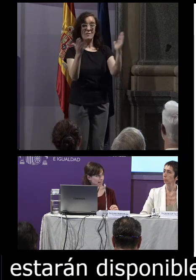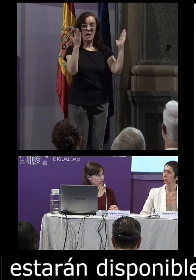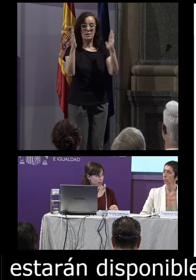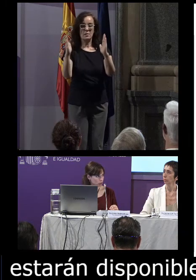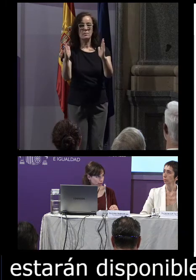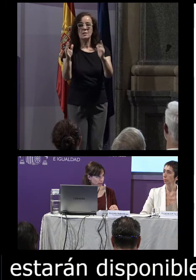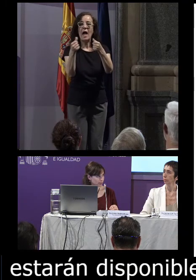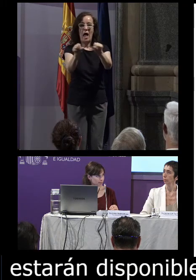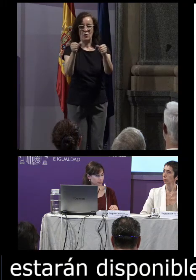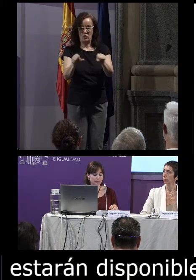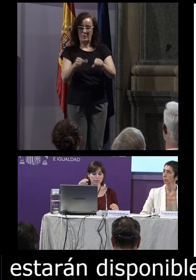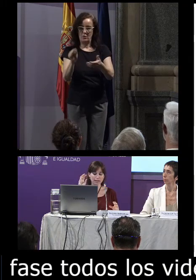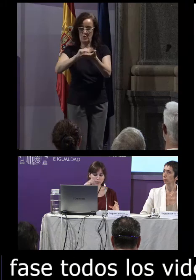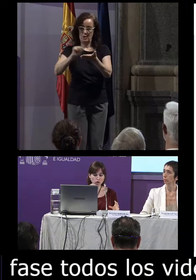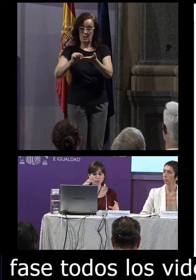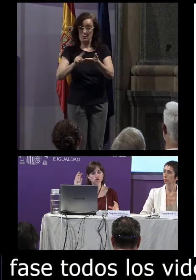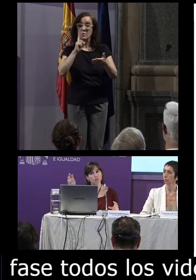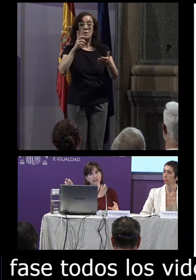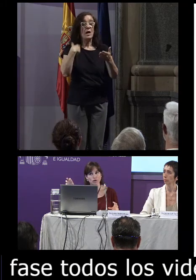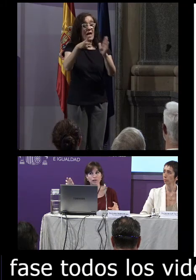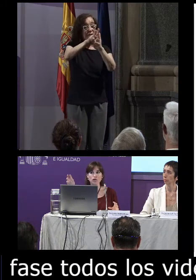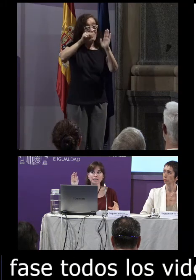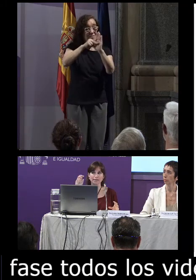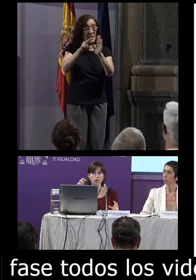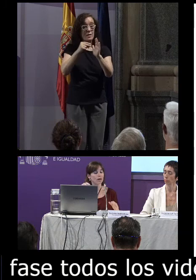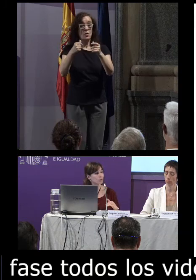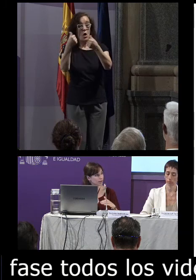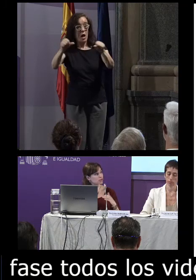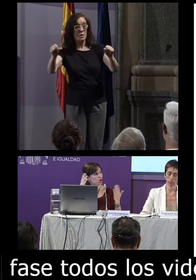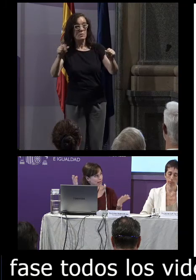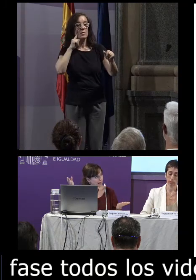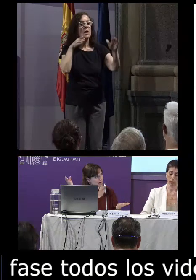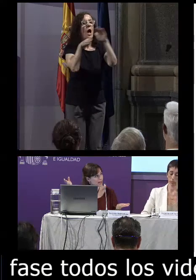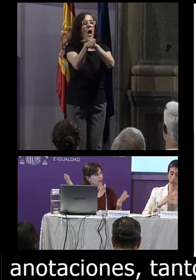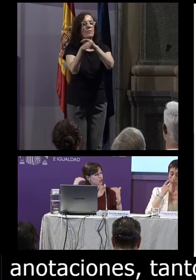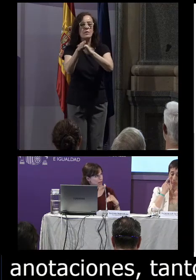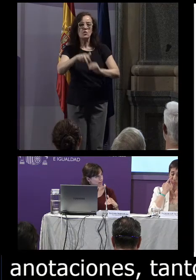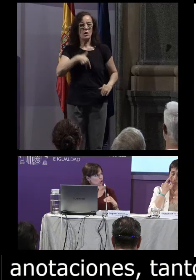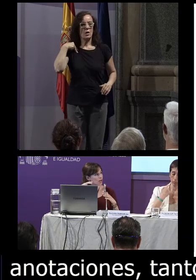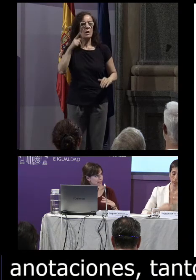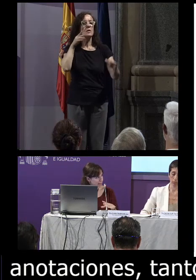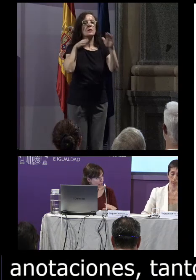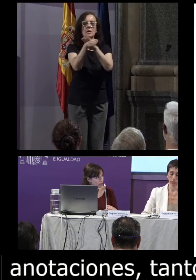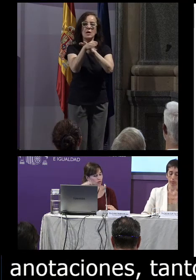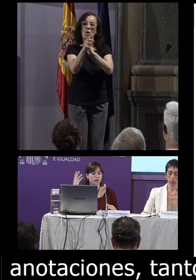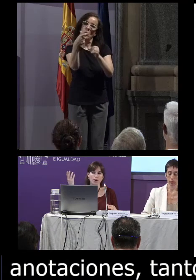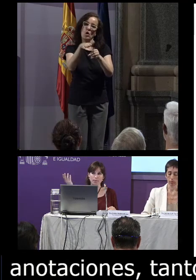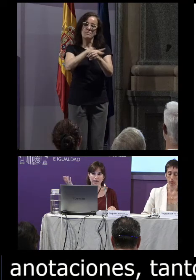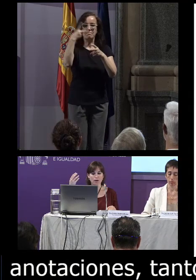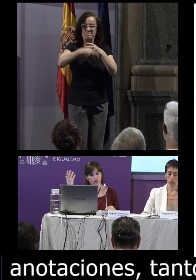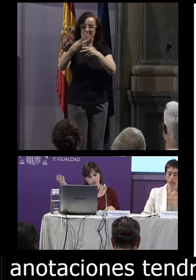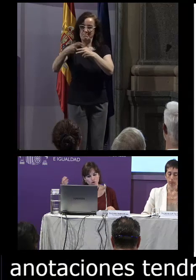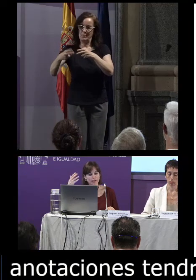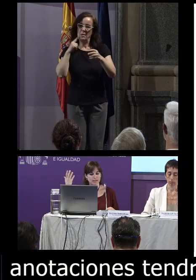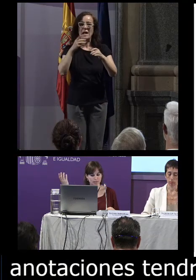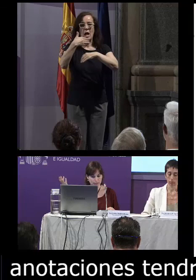las anotaciones tanto los vídeos como las anotaciones tendrán un acceso general y un acceso restringido para